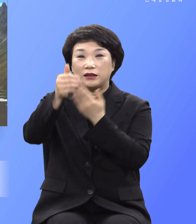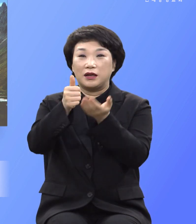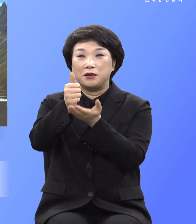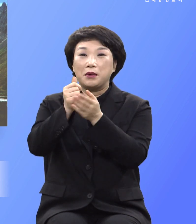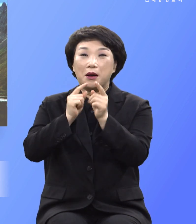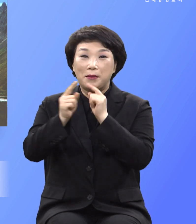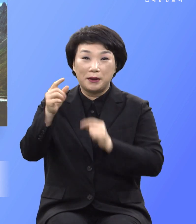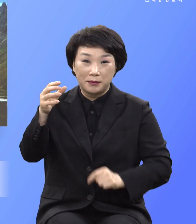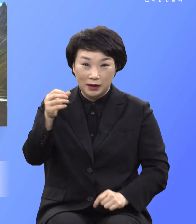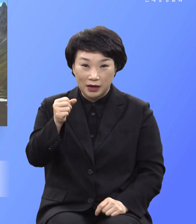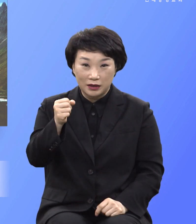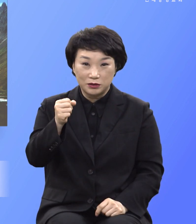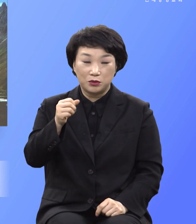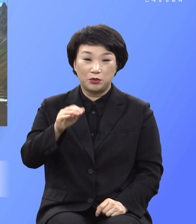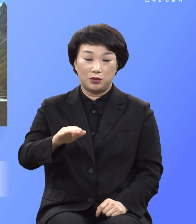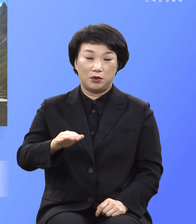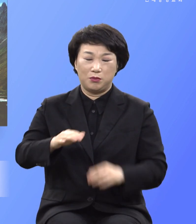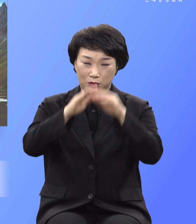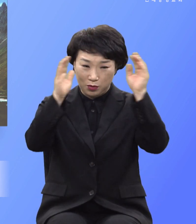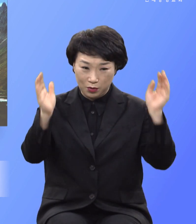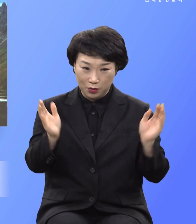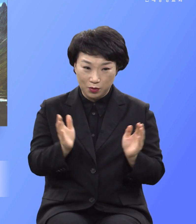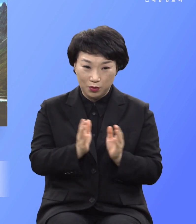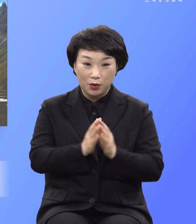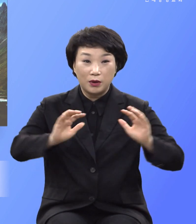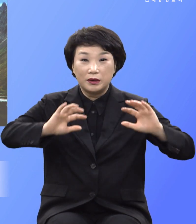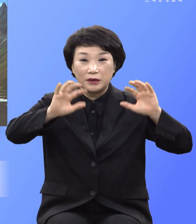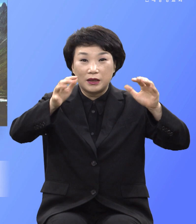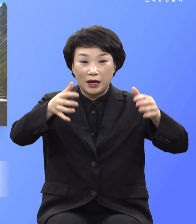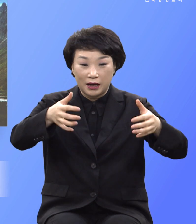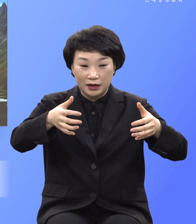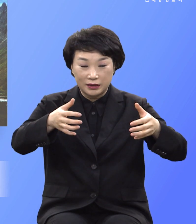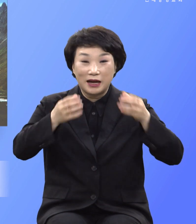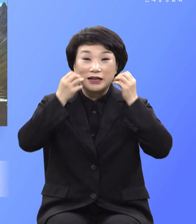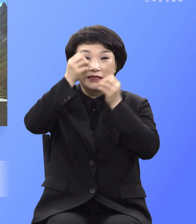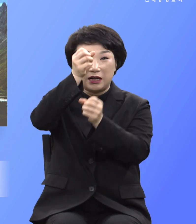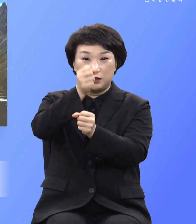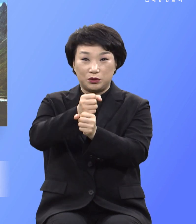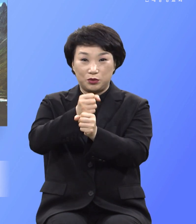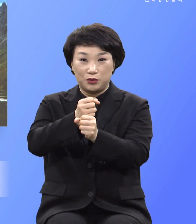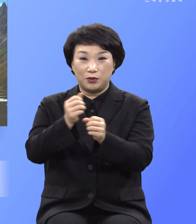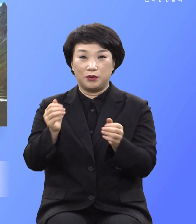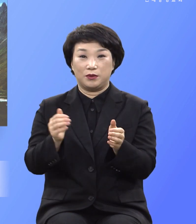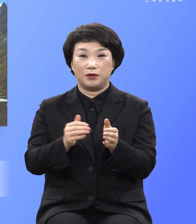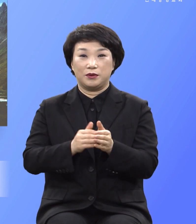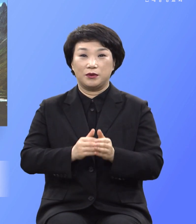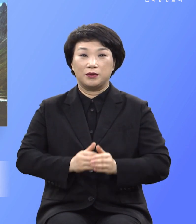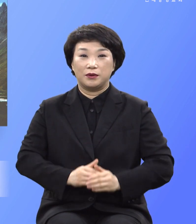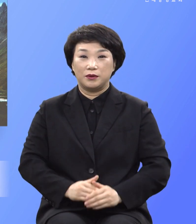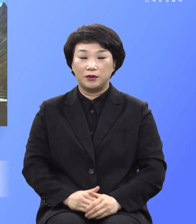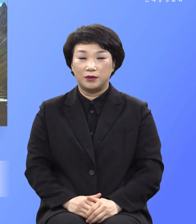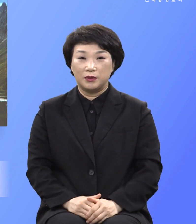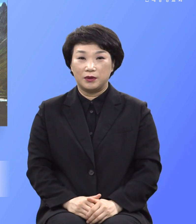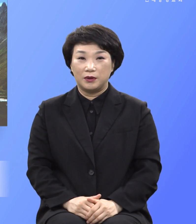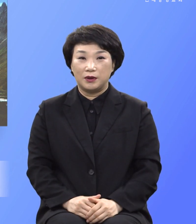모든 세계를 창조하시고 하나님께서